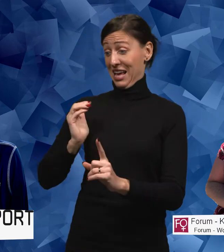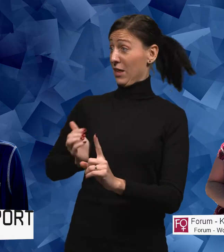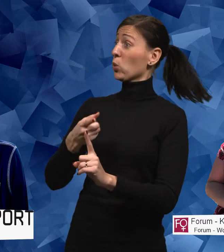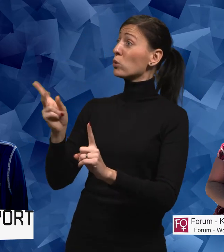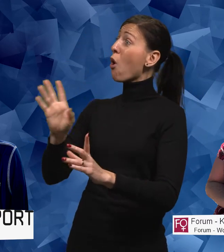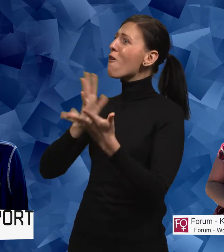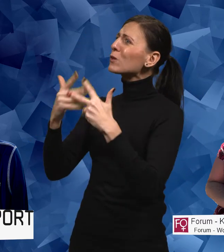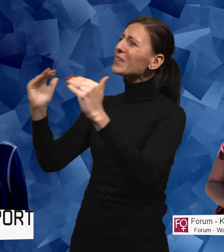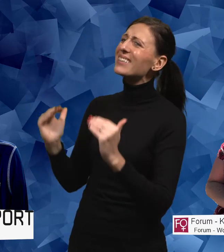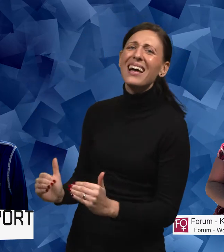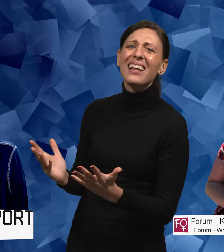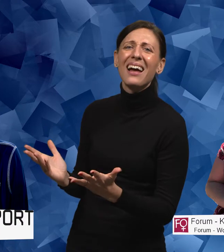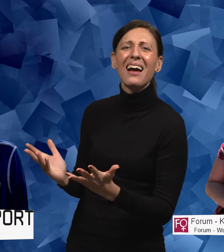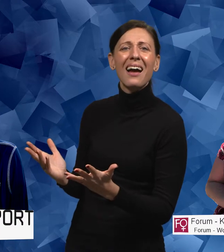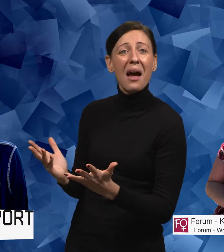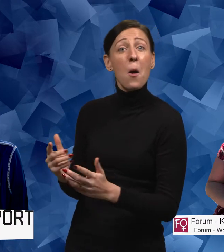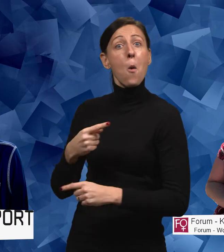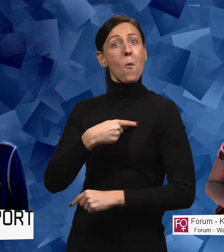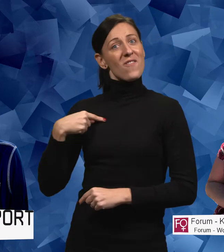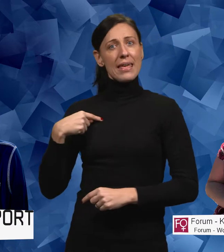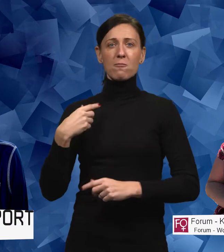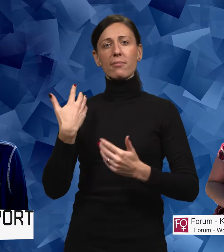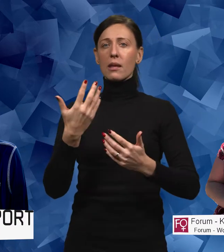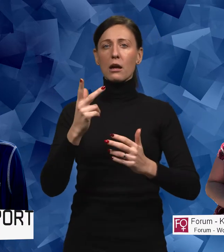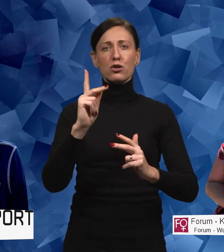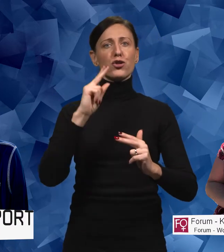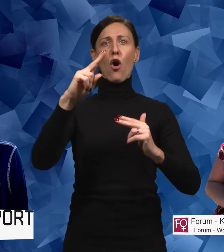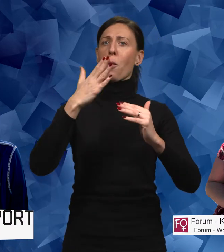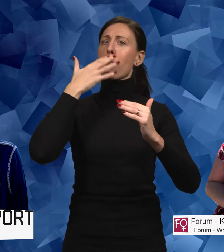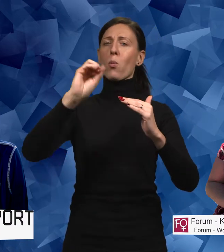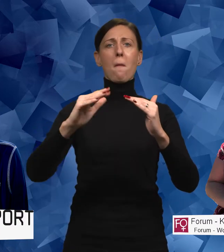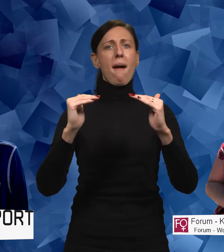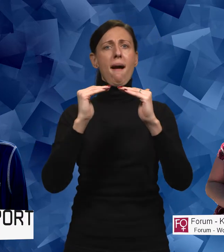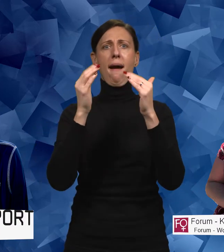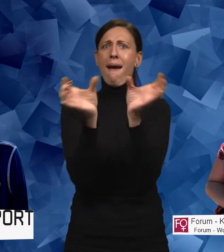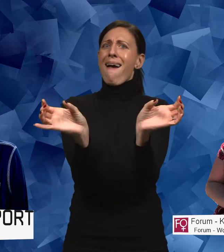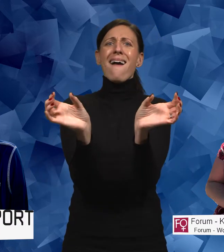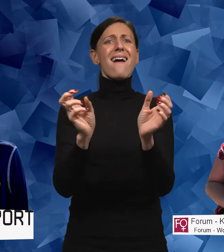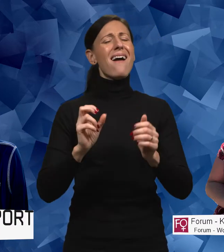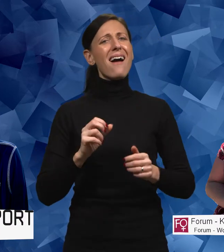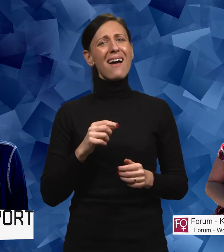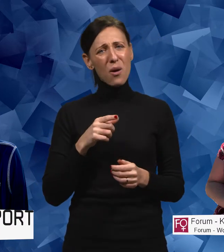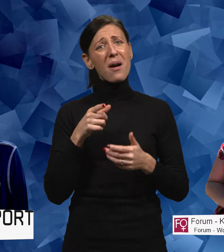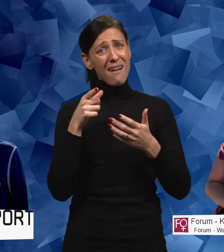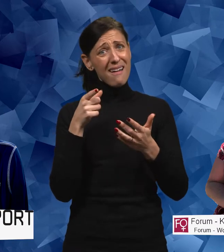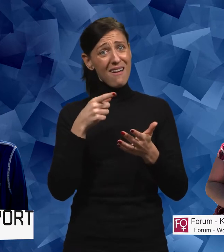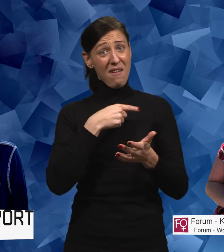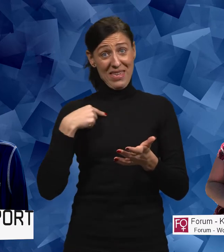också kvinnor med funktionsnedsättning. Och det är ju då könsmaktsordningen som man pratar om. Och till det, vi hör att vi är kvinnor,